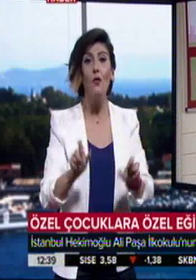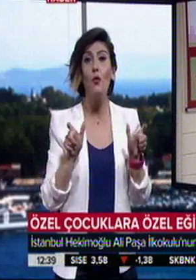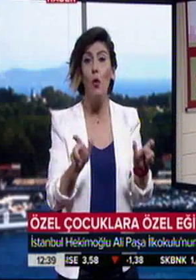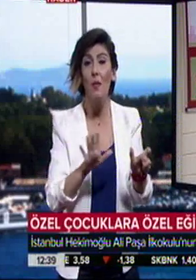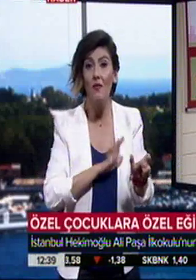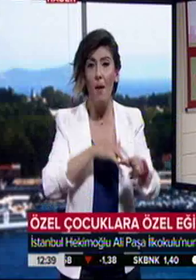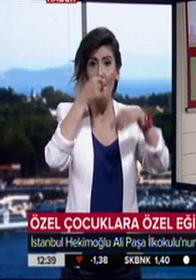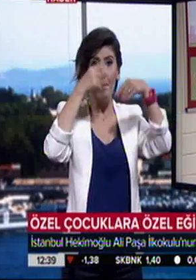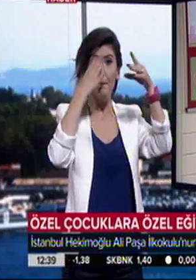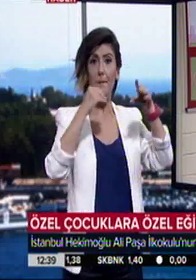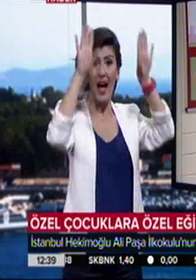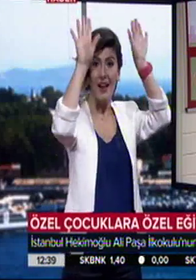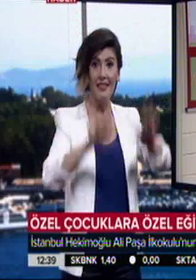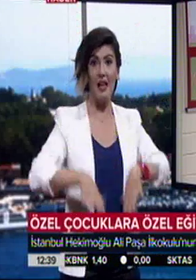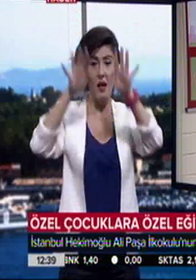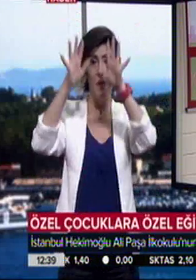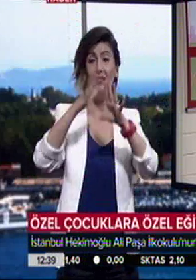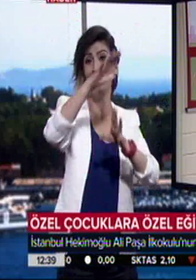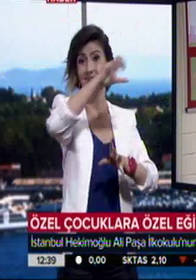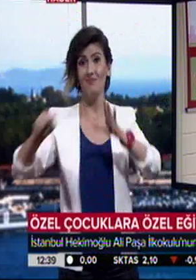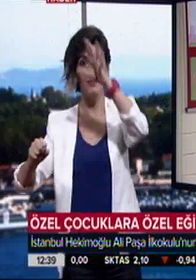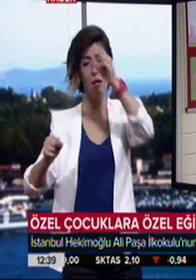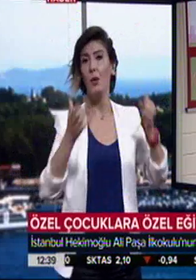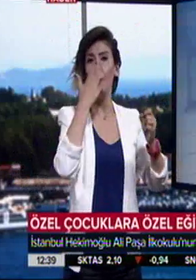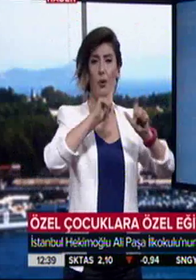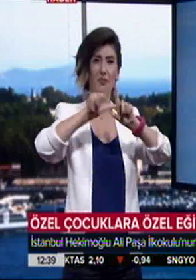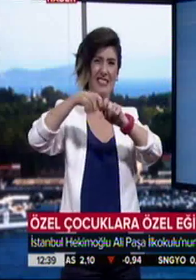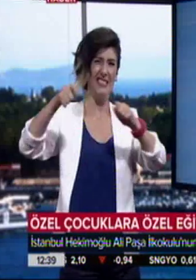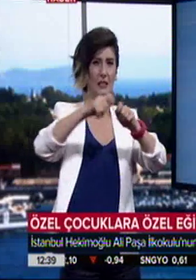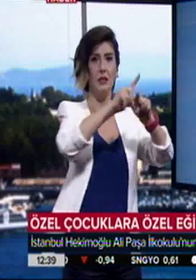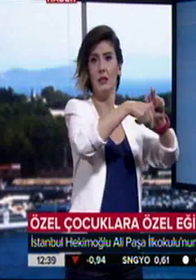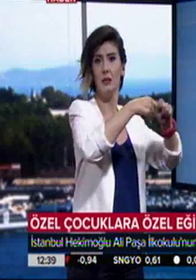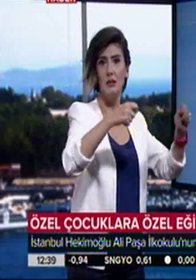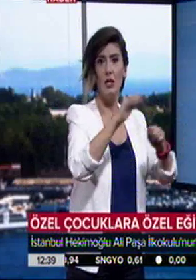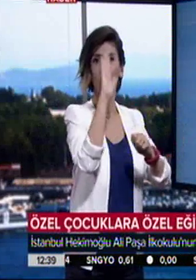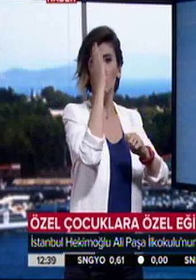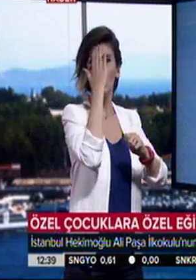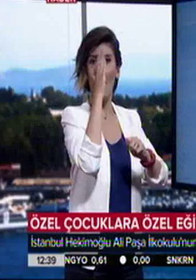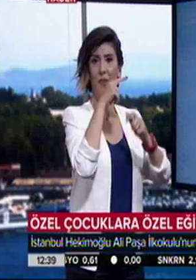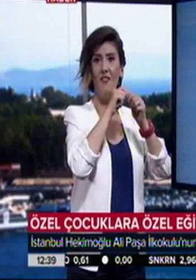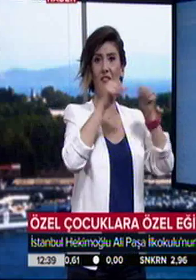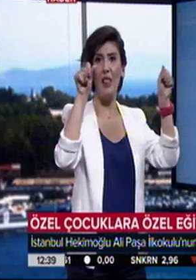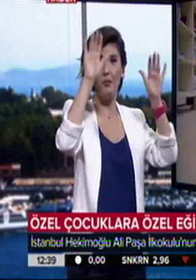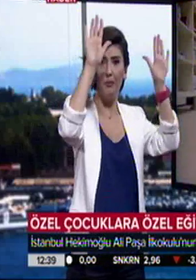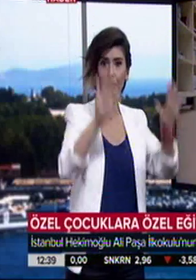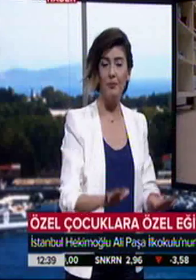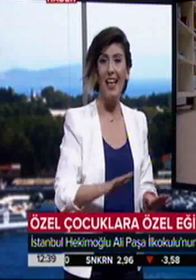konstrüksiyonlarında çekip koparıp düşürmesinler diye perdeler kalktı yerine cam filmi kondu. Yer zemin biraz daha